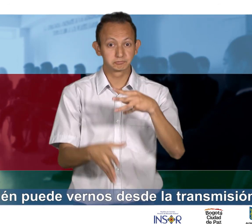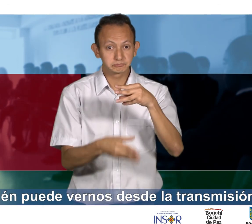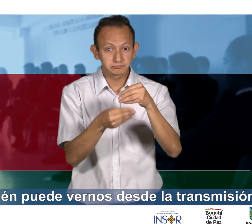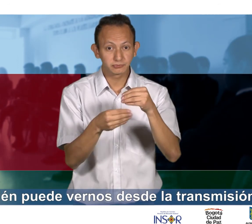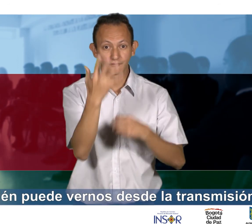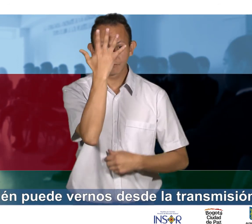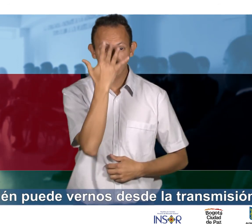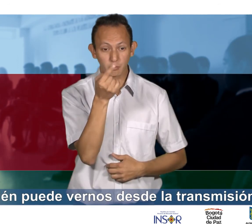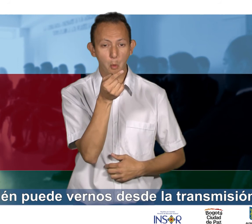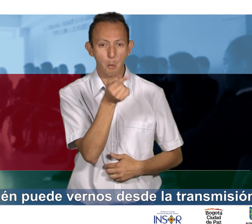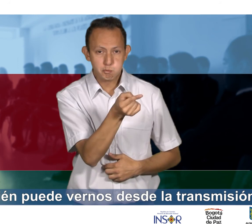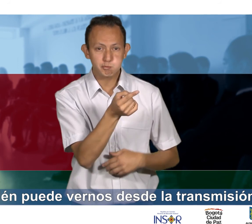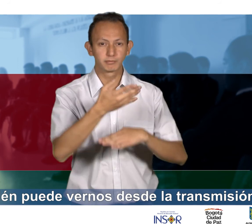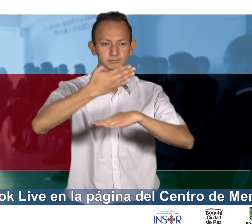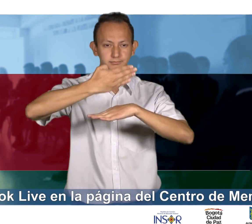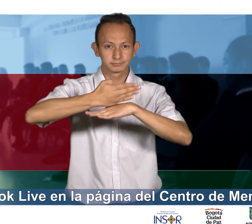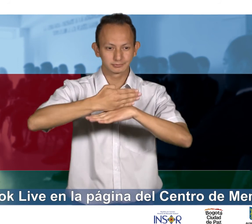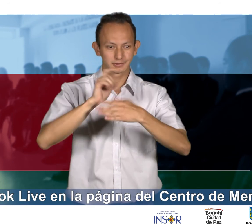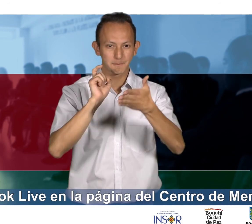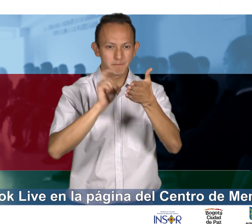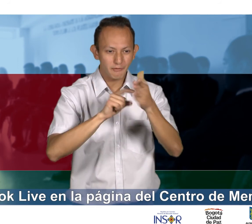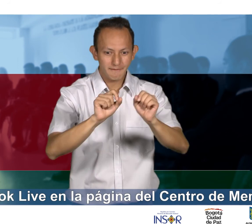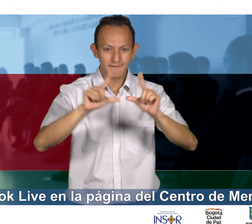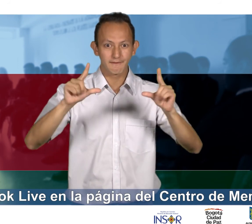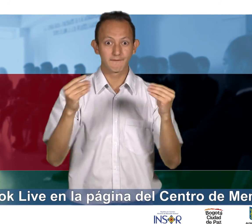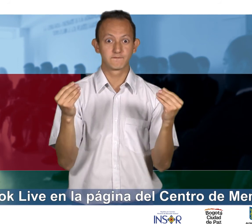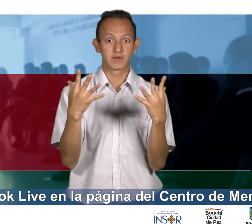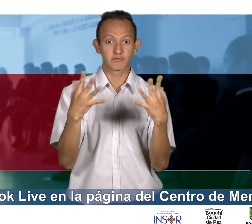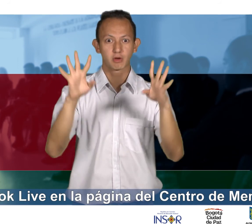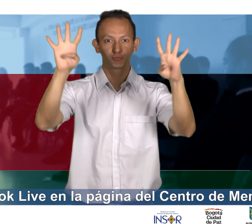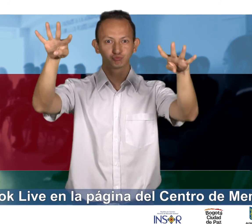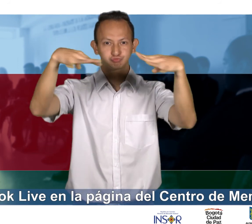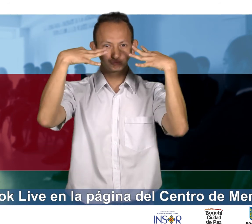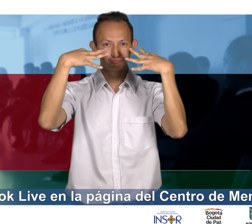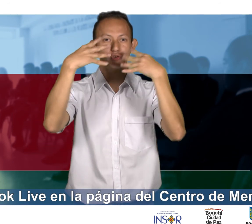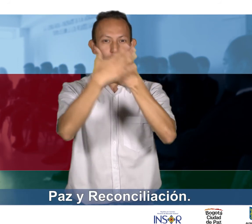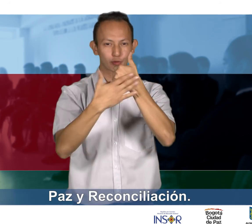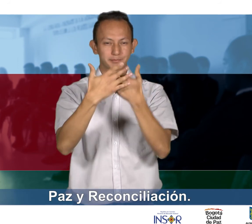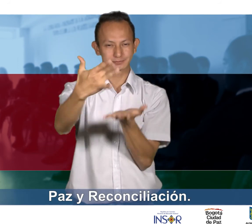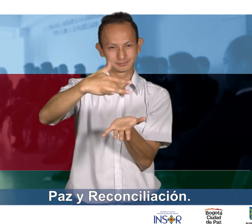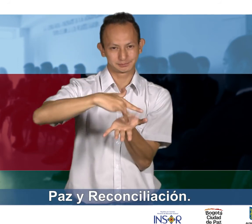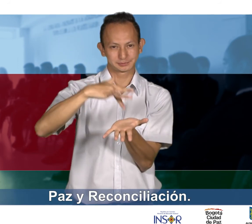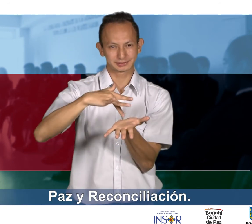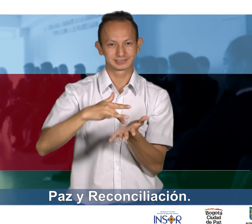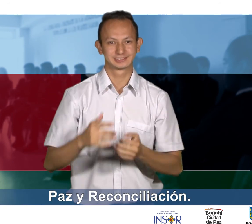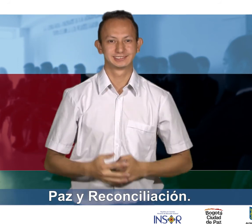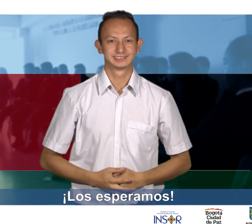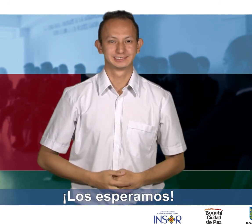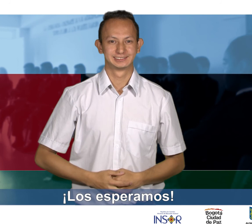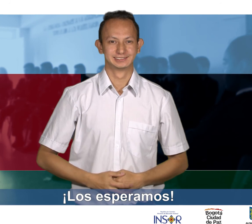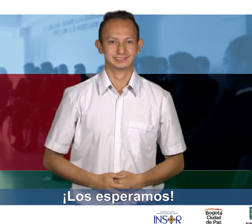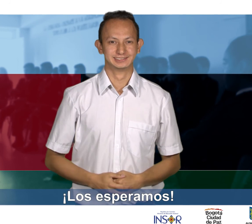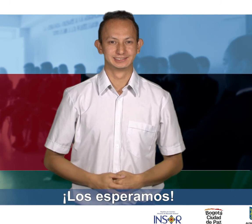vernos desde la transmisión de Facebook Live en la página del Centro de Memoria, Paz y Reconciliación. Los esperamos.